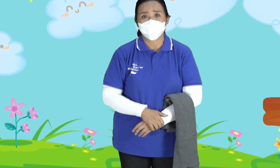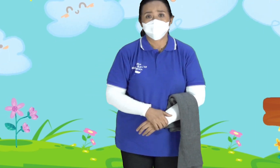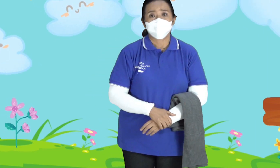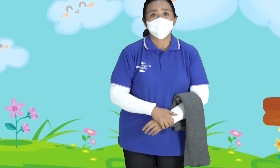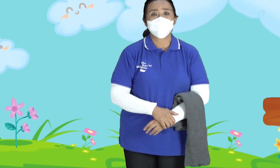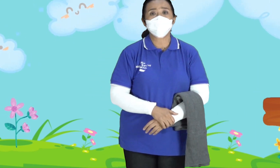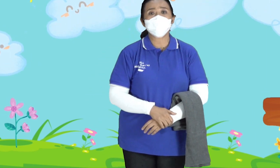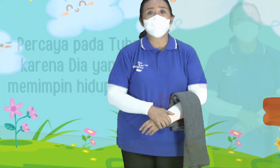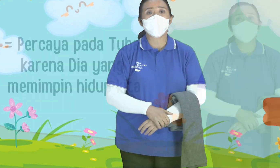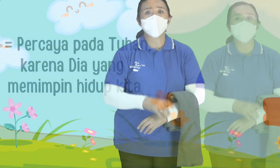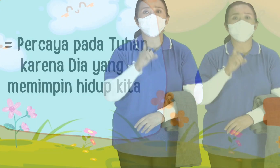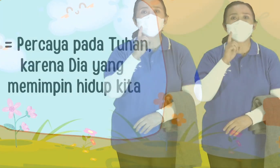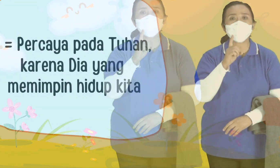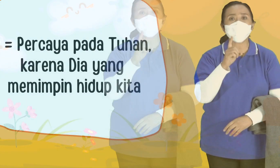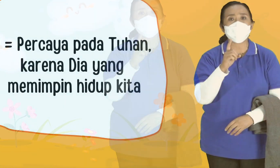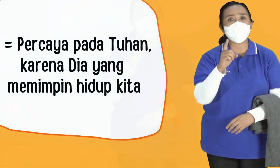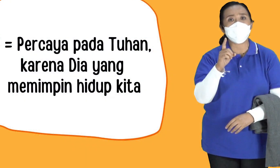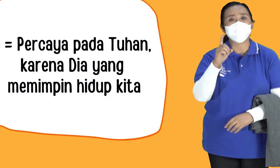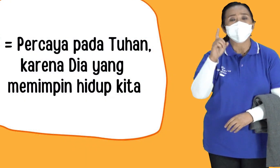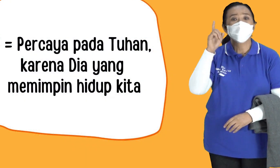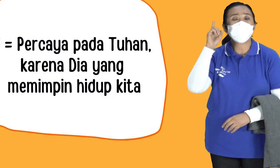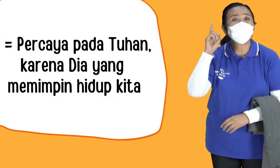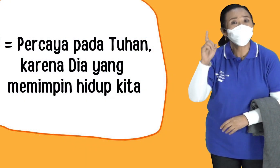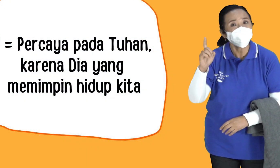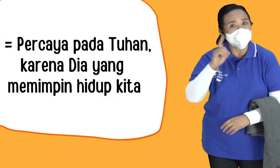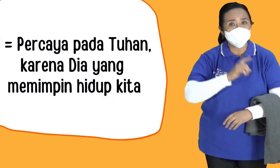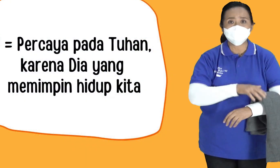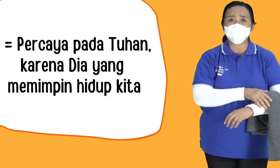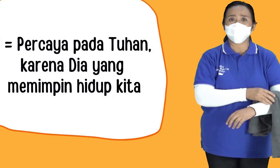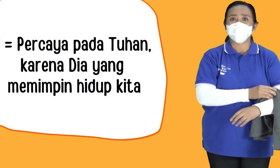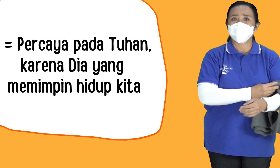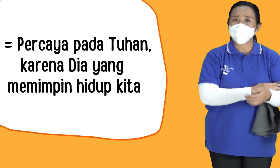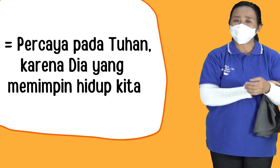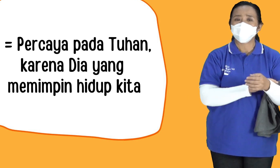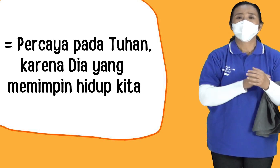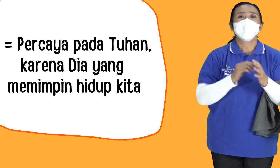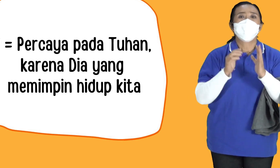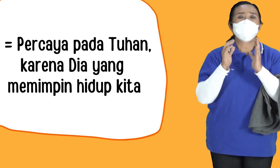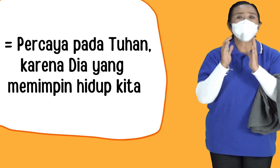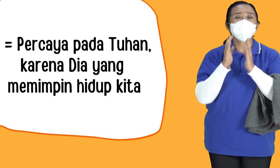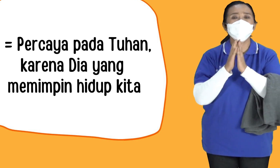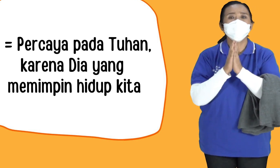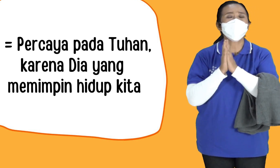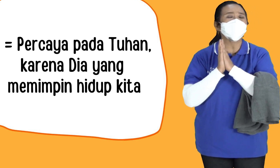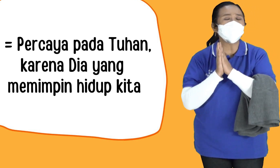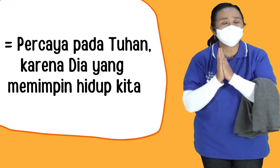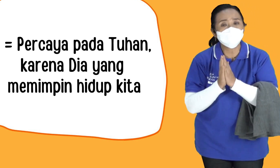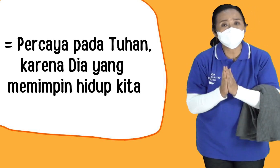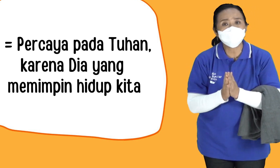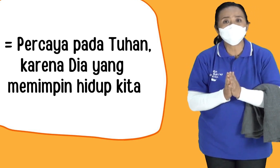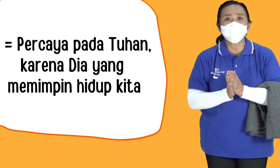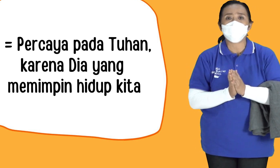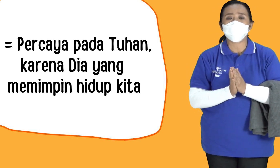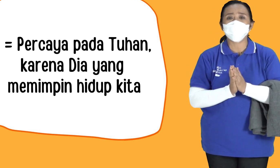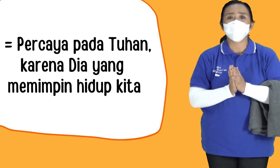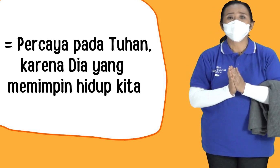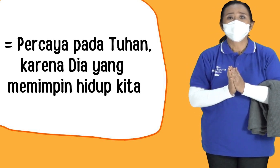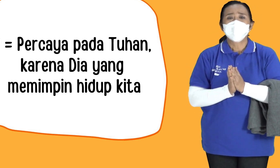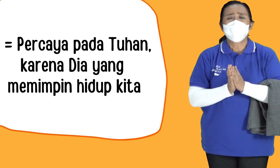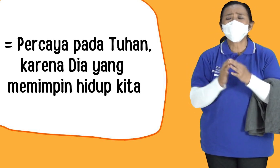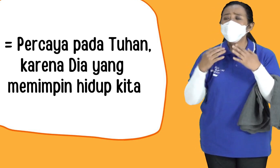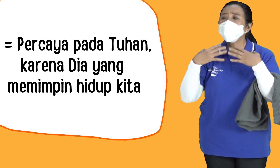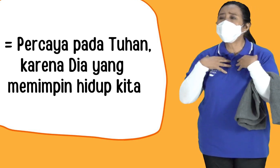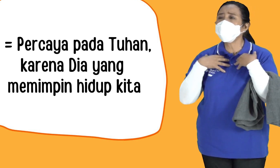Yaitu Kita harus Percaya Kepada Tuhan Harus Bersandar Kepada Tuhan